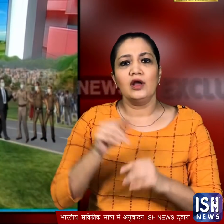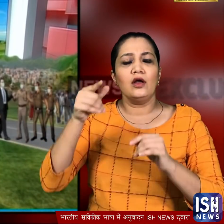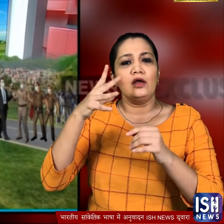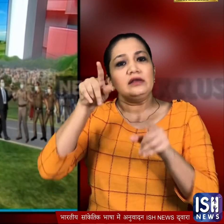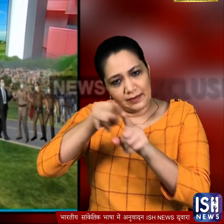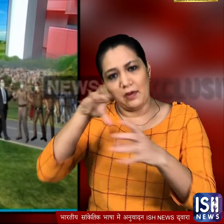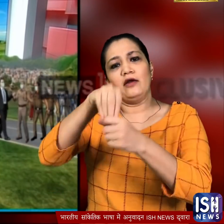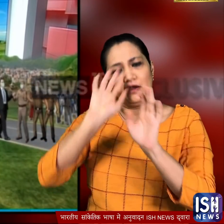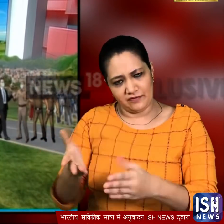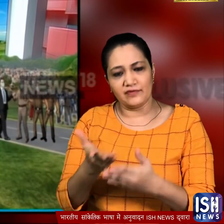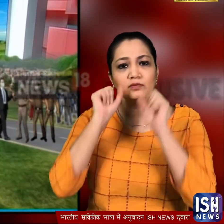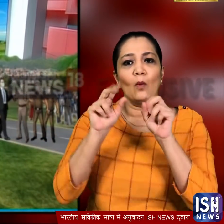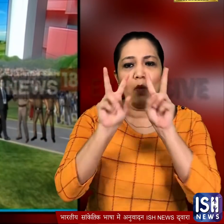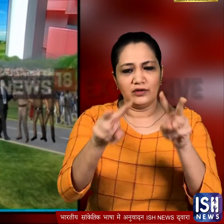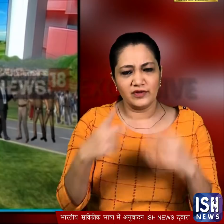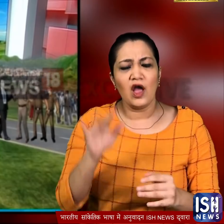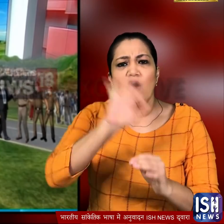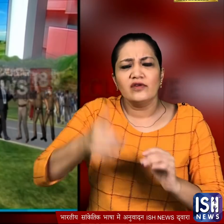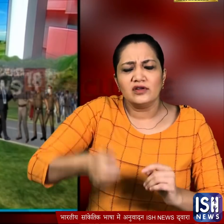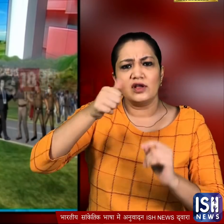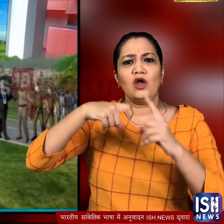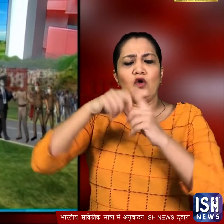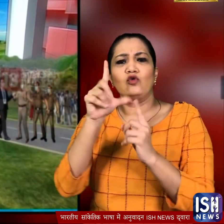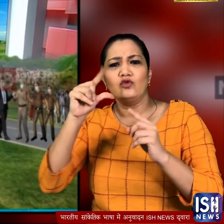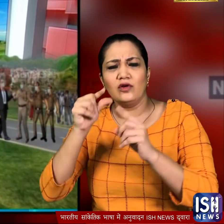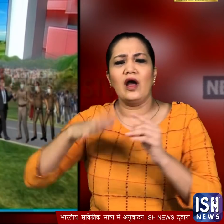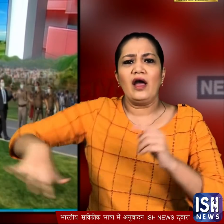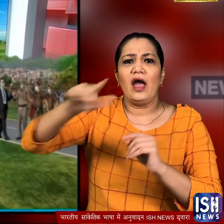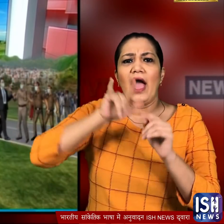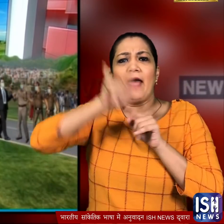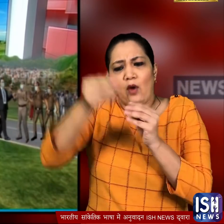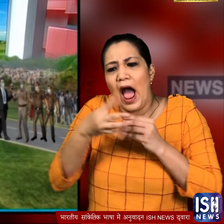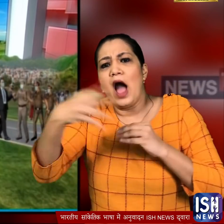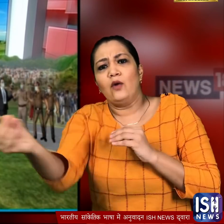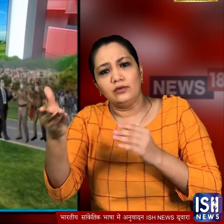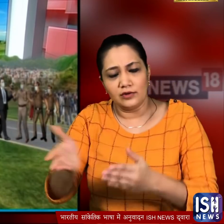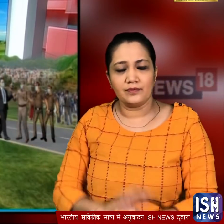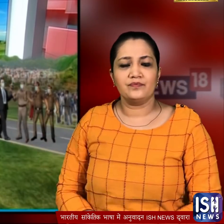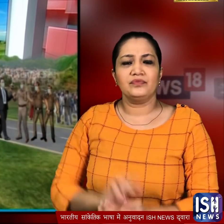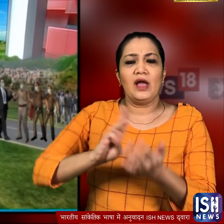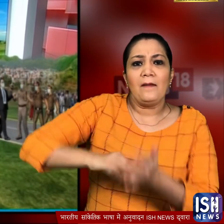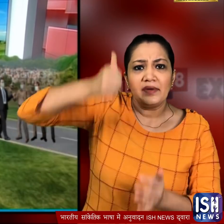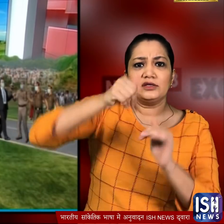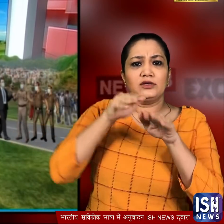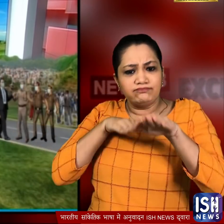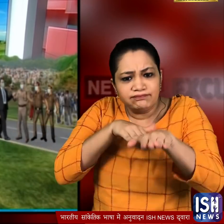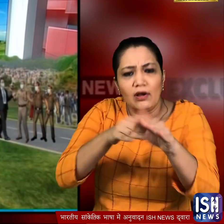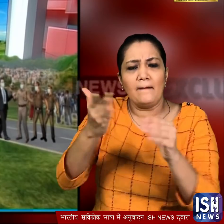लगी अफसरों के बीच जगड़े की घटना कुलू के मुंतर एरपोर्ट के बाहर हुई उस वक्त नेताओं की गाड़िया निकलने से पहले बड़ी